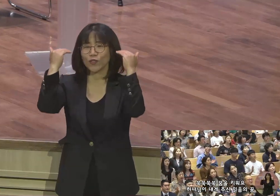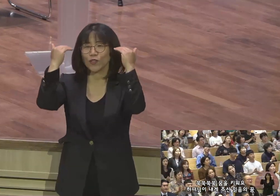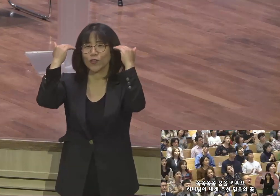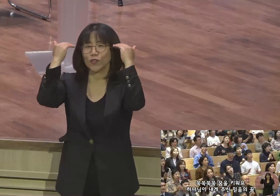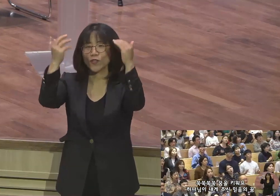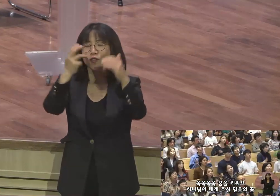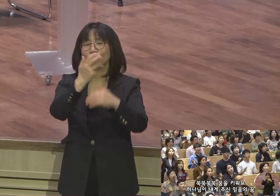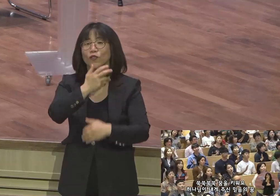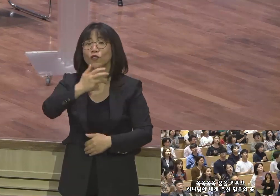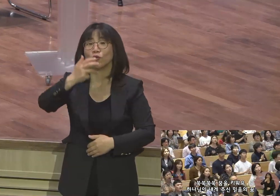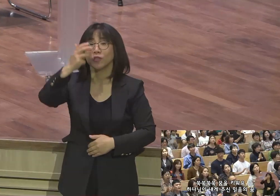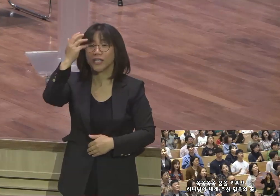슥슥슥슥슥슥슥슥